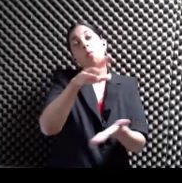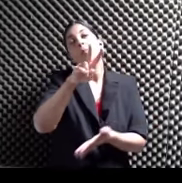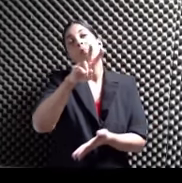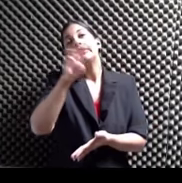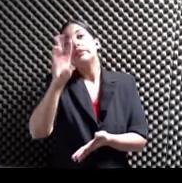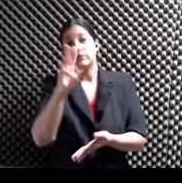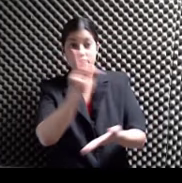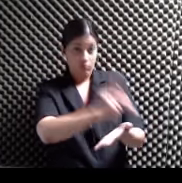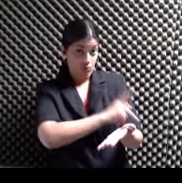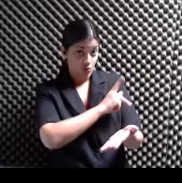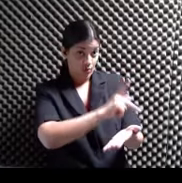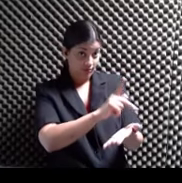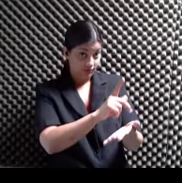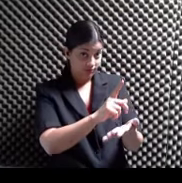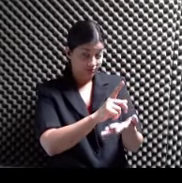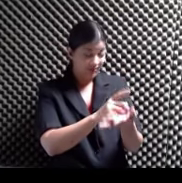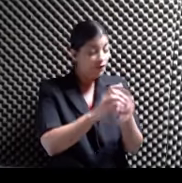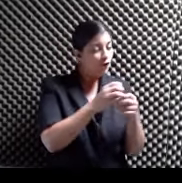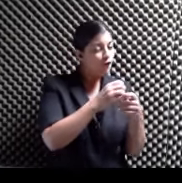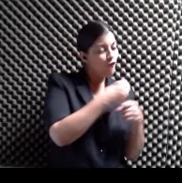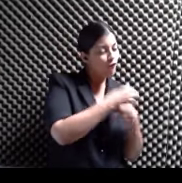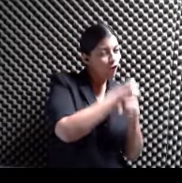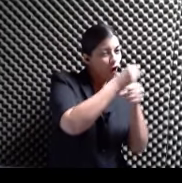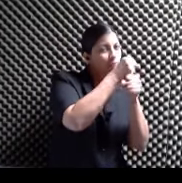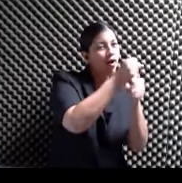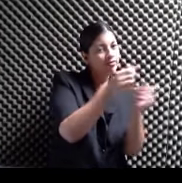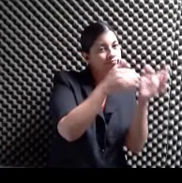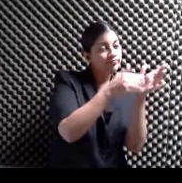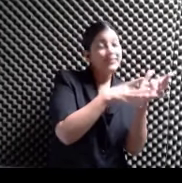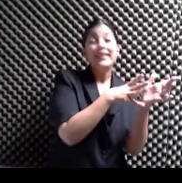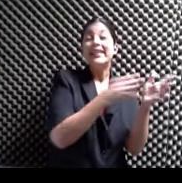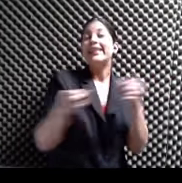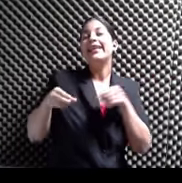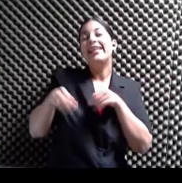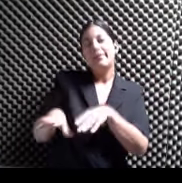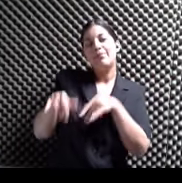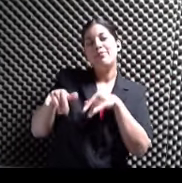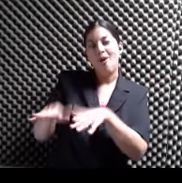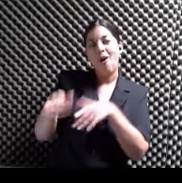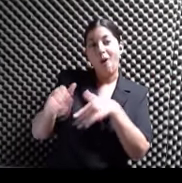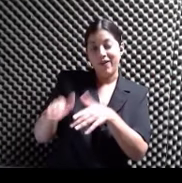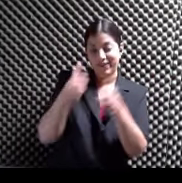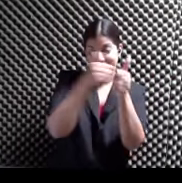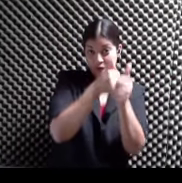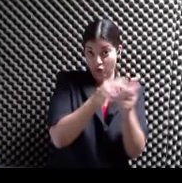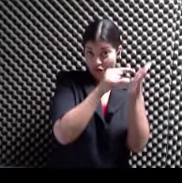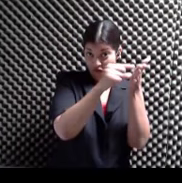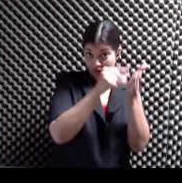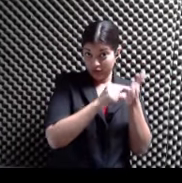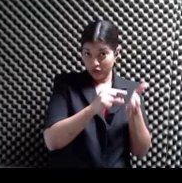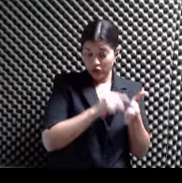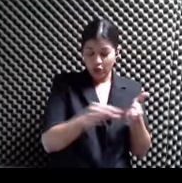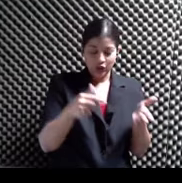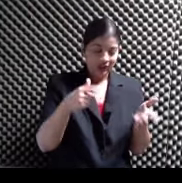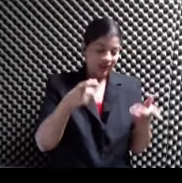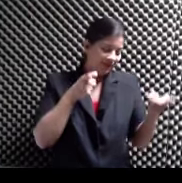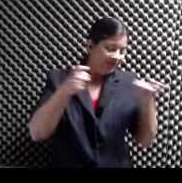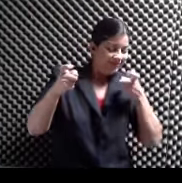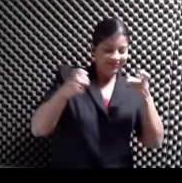repiten Formas Y el ritmo De esos versos Se posesionó Un poco de mí Y seguí explorándolo Como